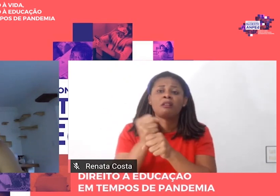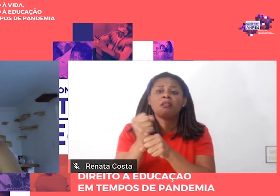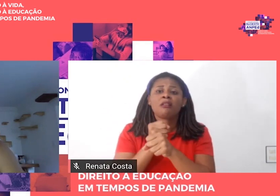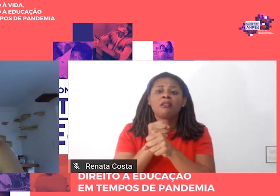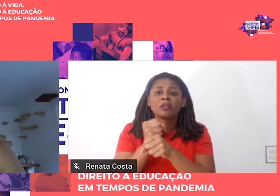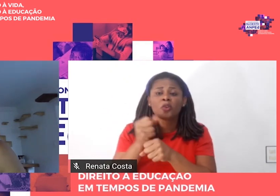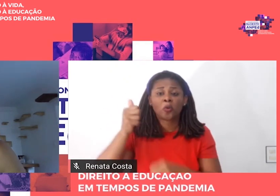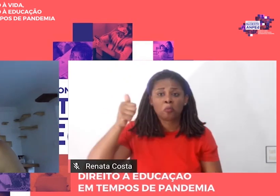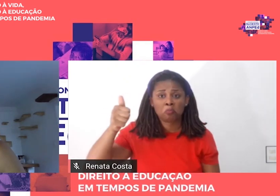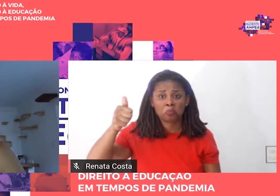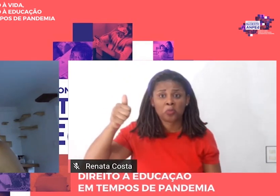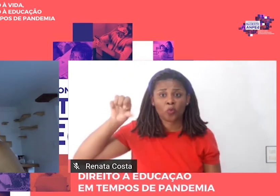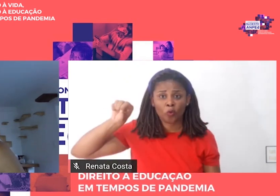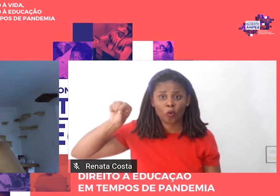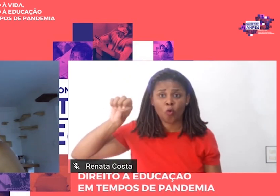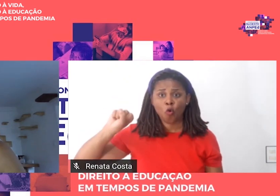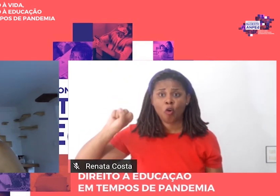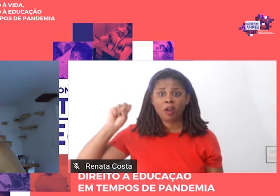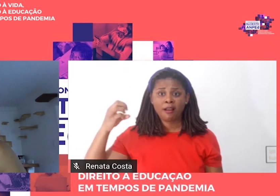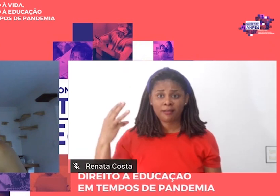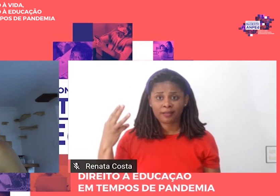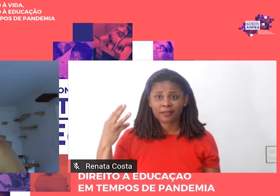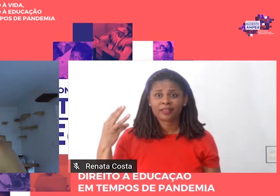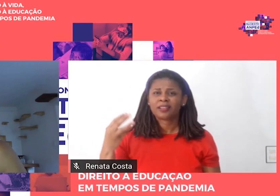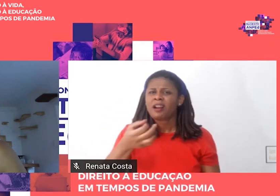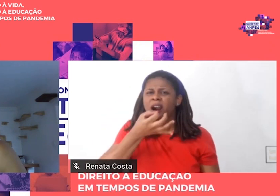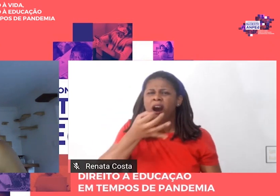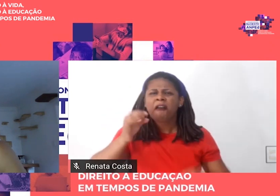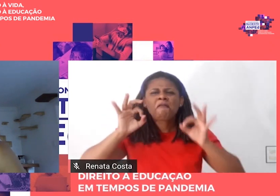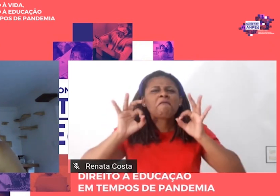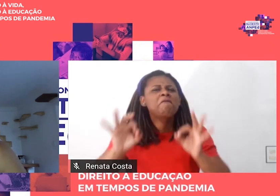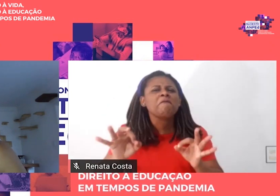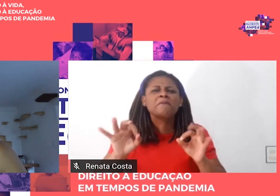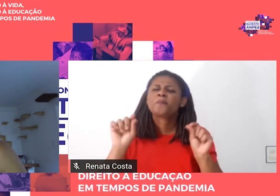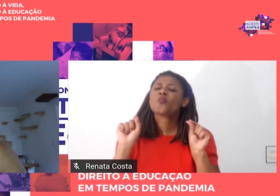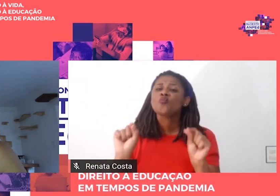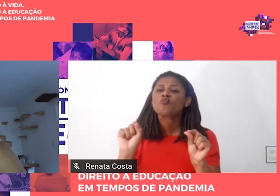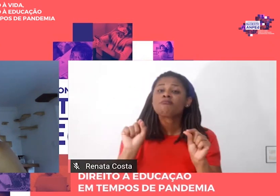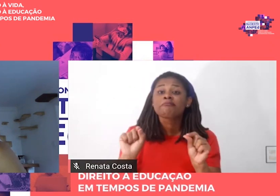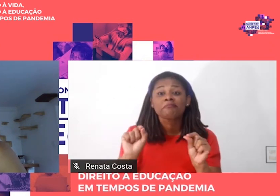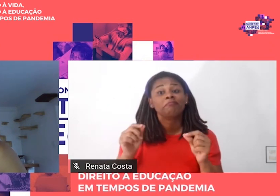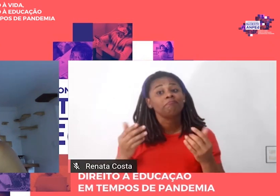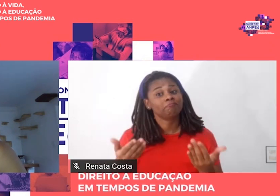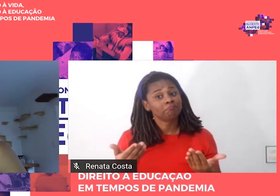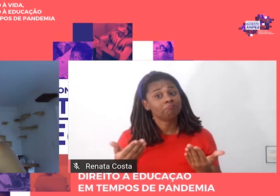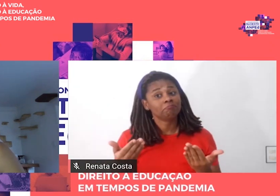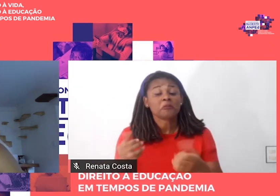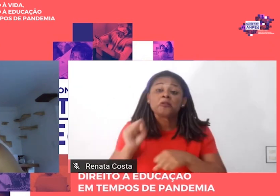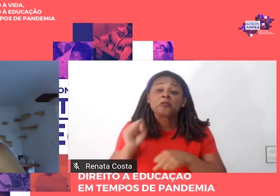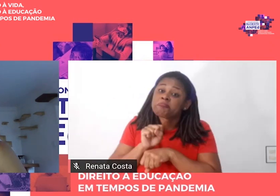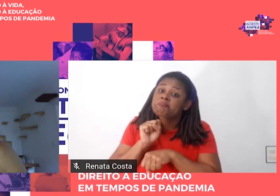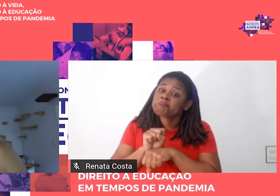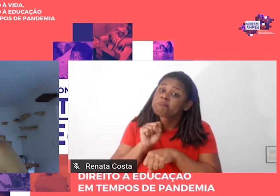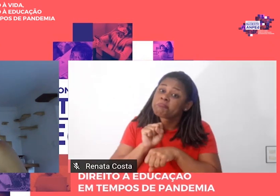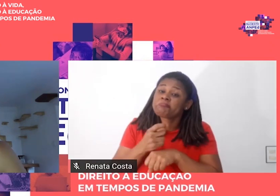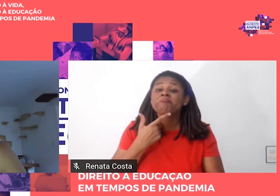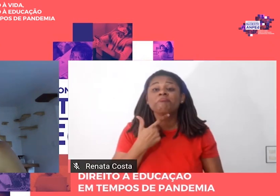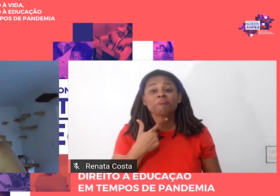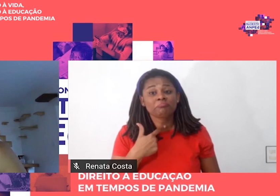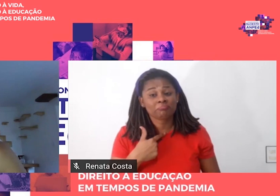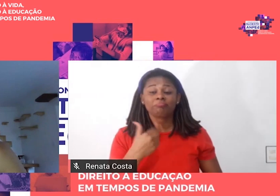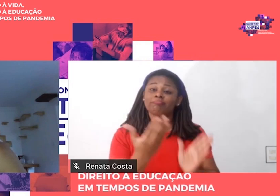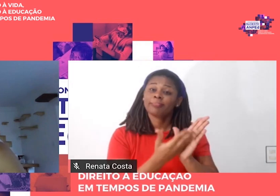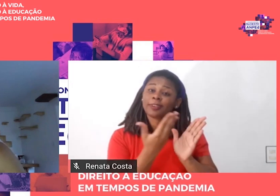O autor então afirma esperamos que este livro, a exemplo dos